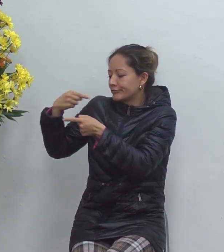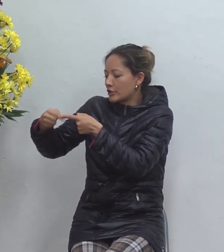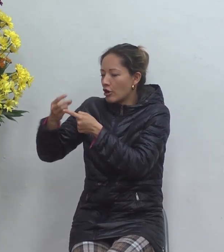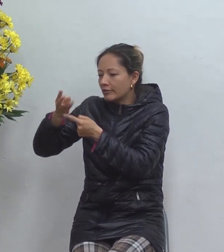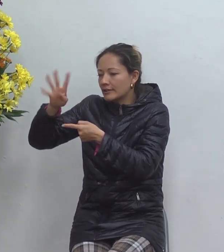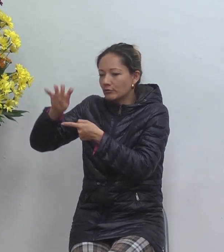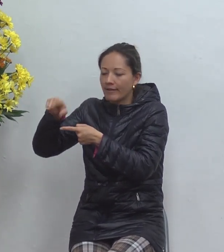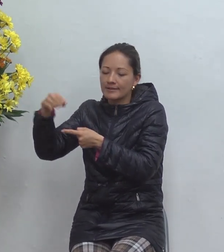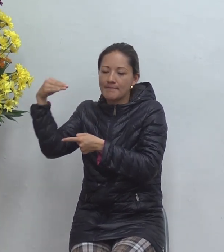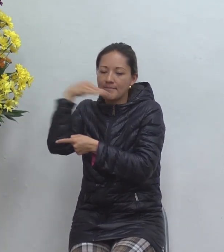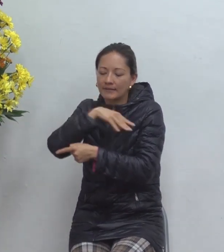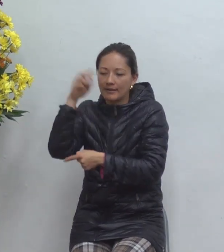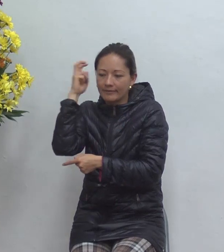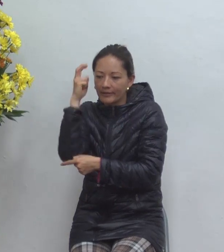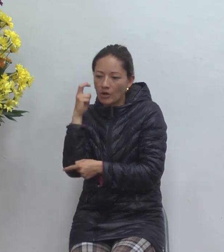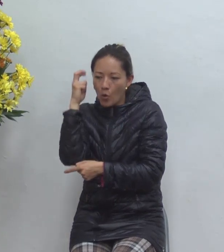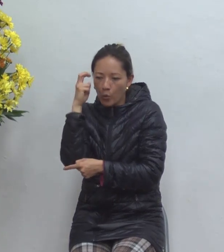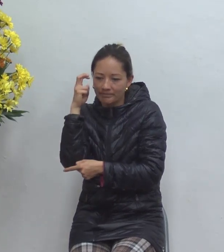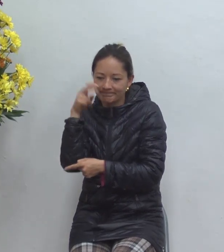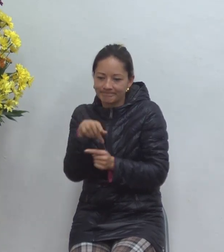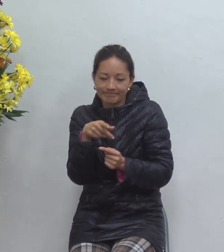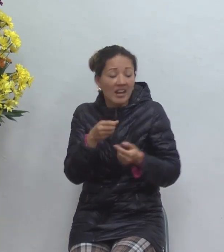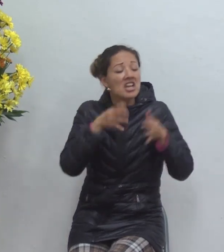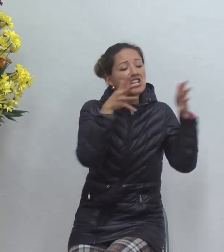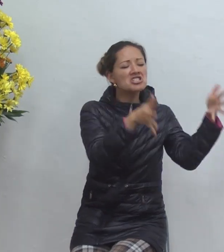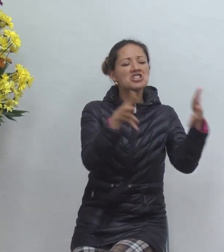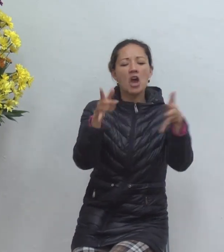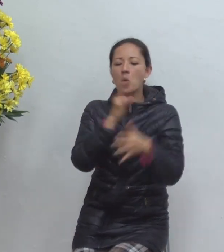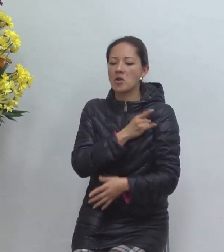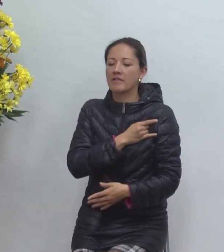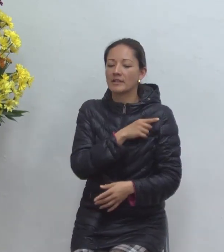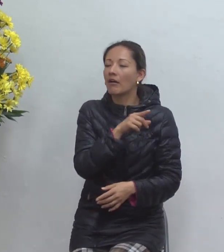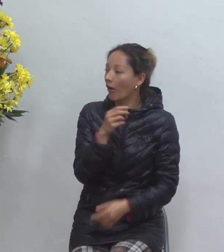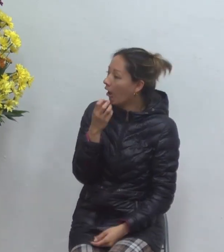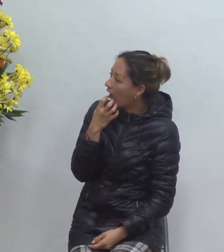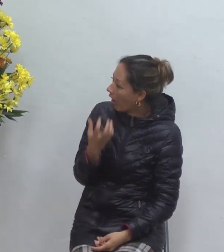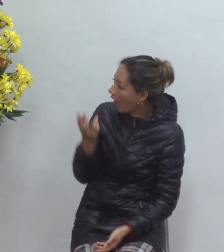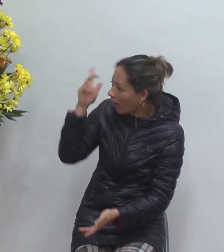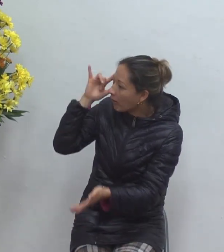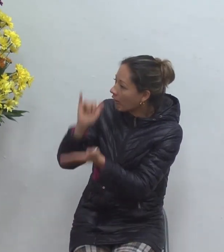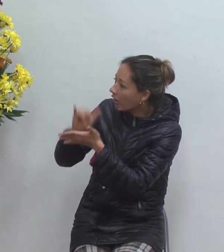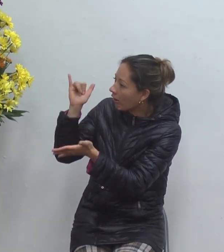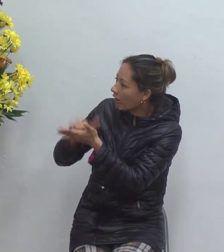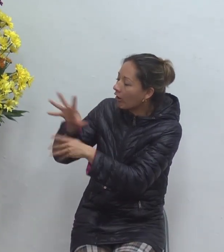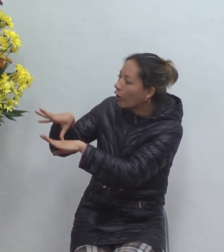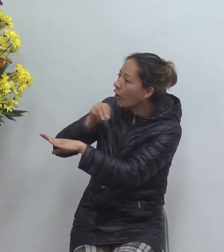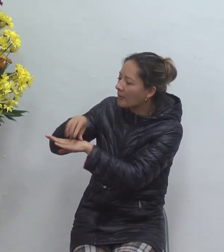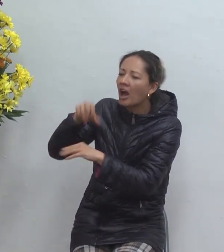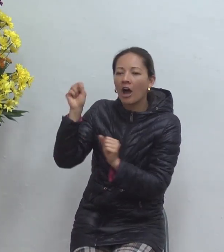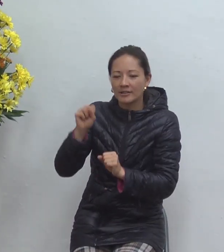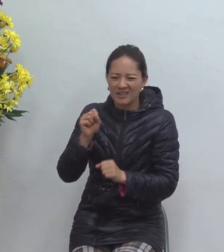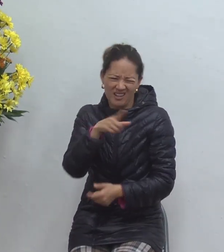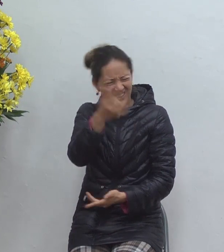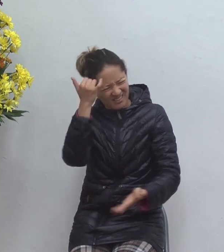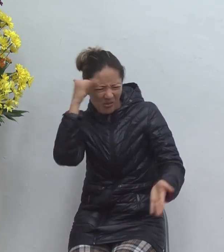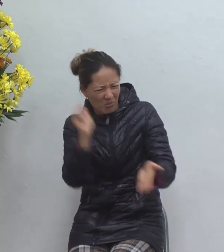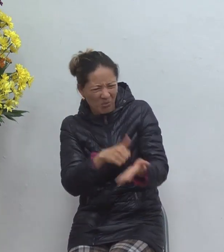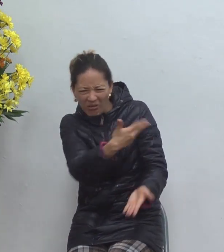esto es una maldad a propósito específica y todavía hay tontos que le creen y lo repiten ay no sea idiota útil idiota útil significa que